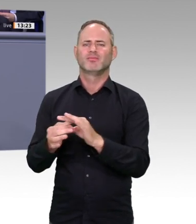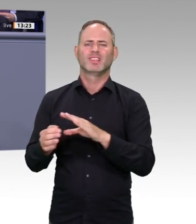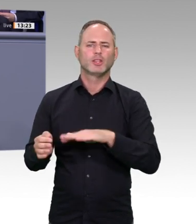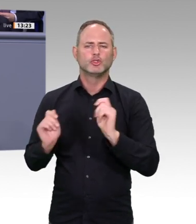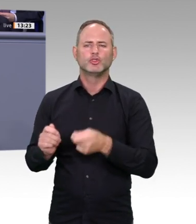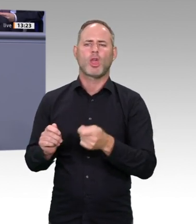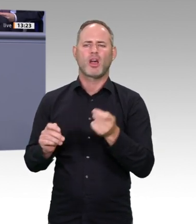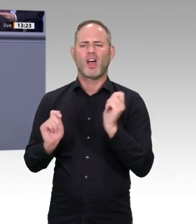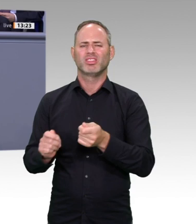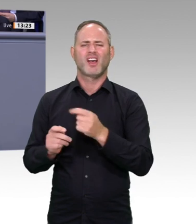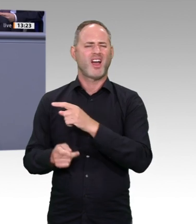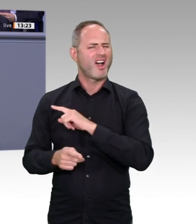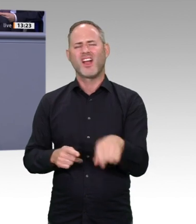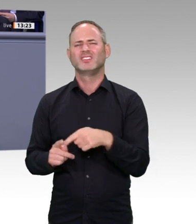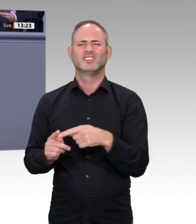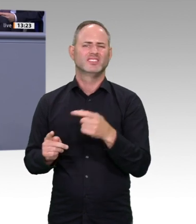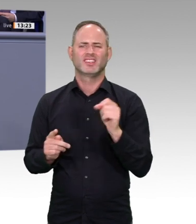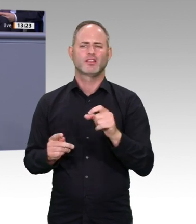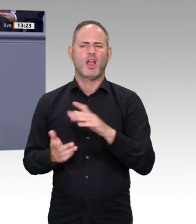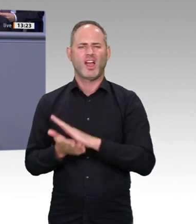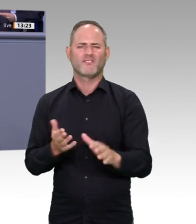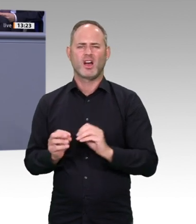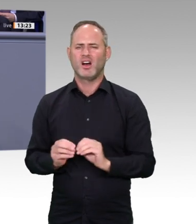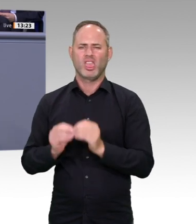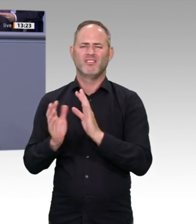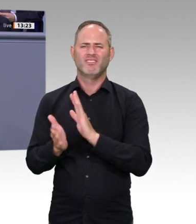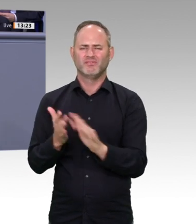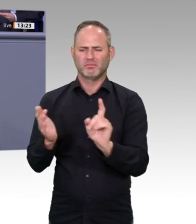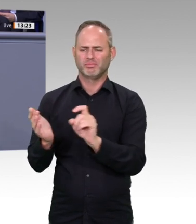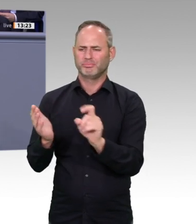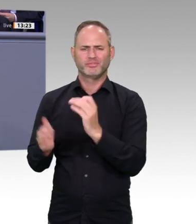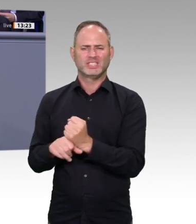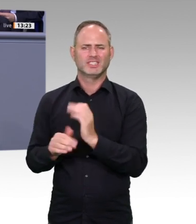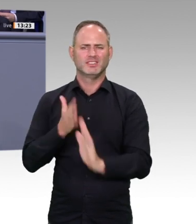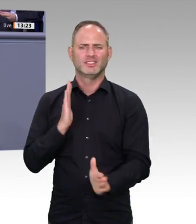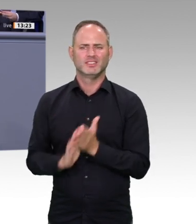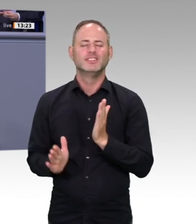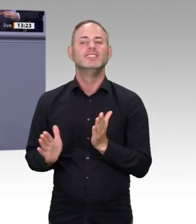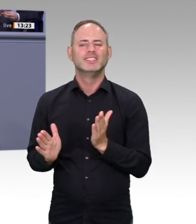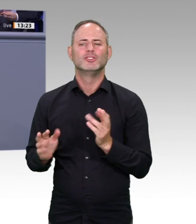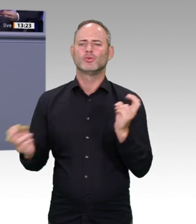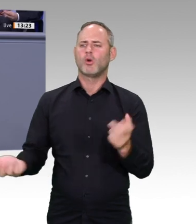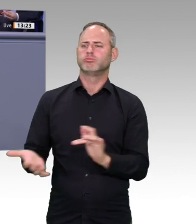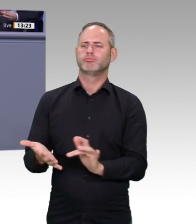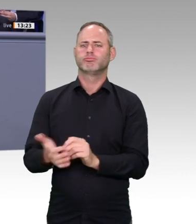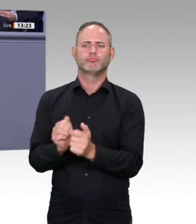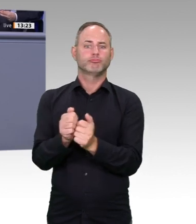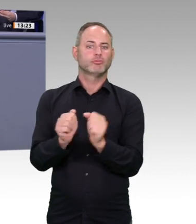stellen für eine gute und nachhaltige Zukunft, für Jung und Alt, für die Engagierten, für alle, die in Deutschland leben. Vielen